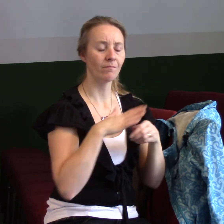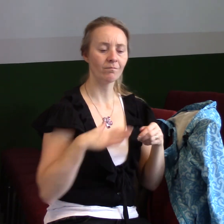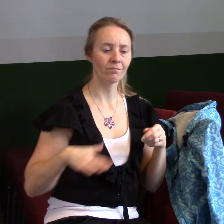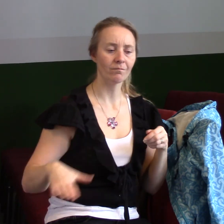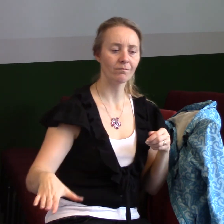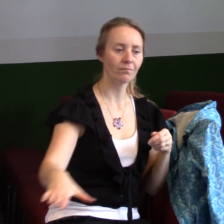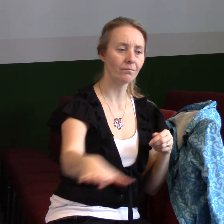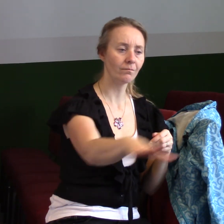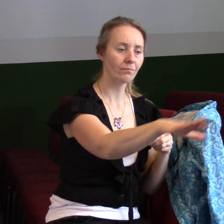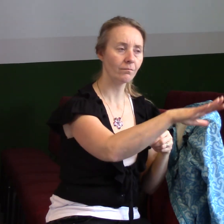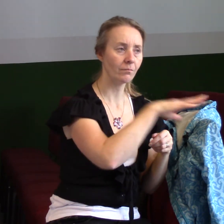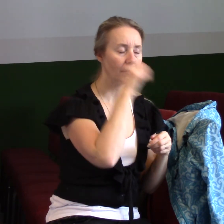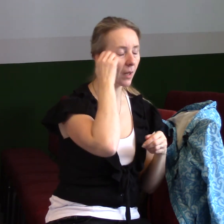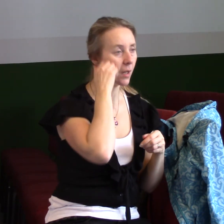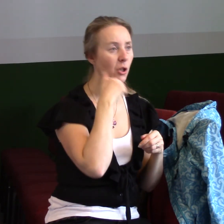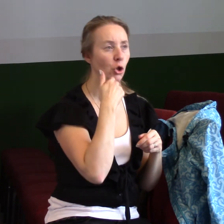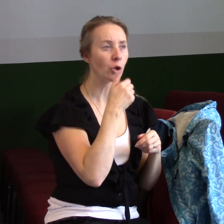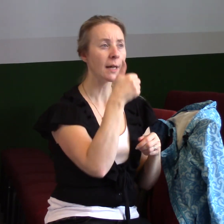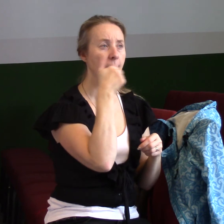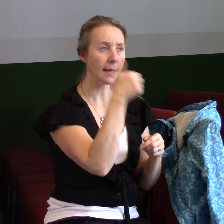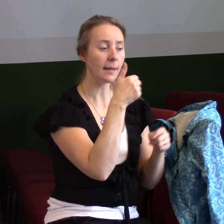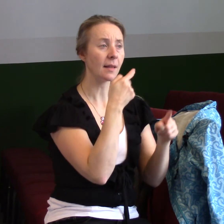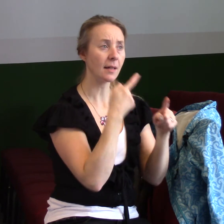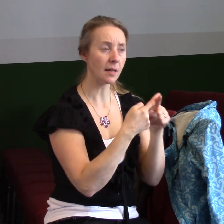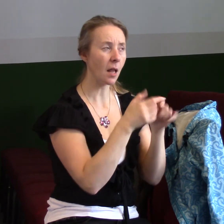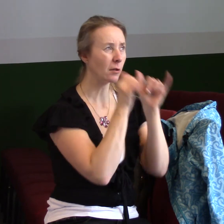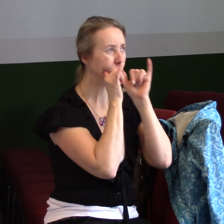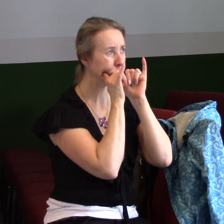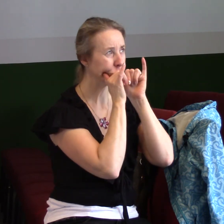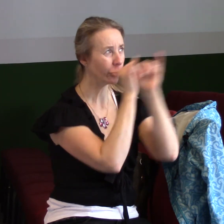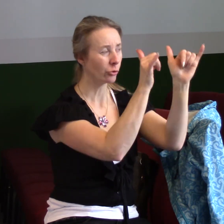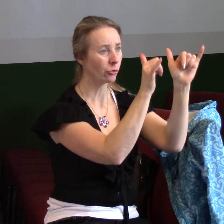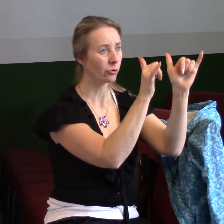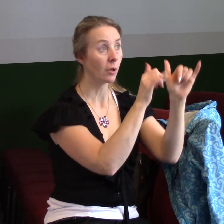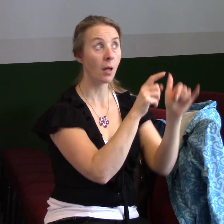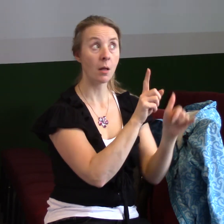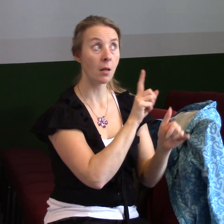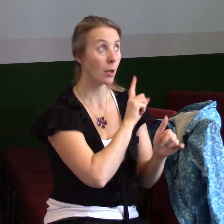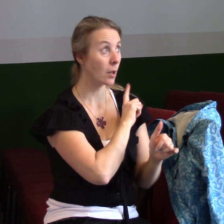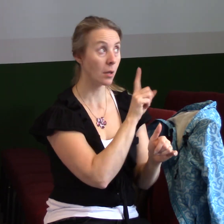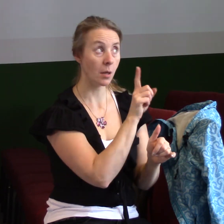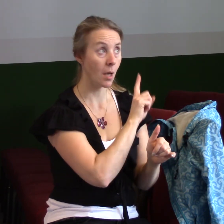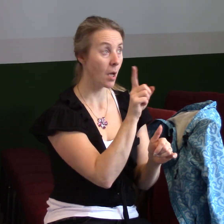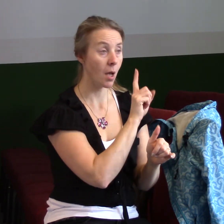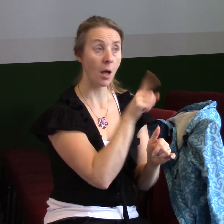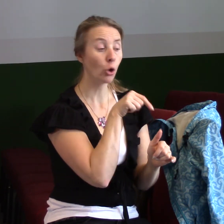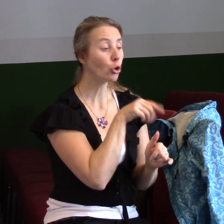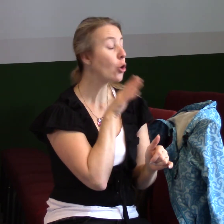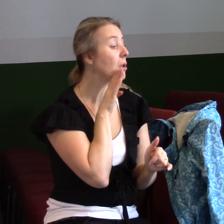lid. A řekl jednou na hlas pořádně, nebo možná nějakou dobu říkal, tak to teda ne. To takhle nebude. To se změní,